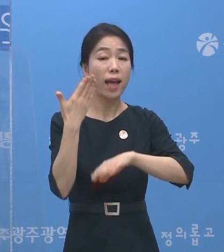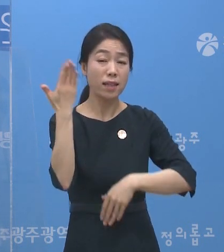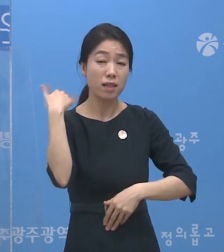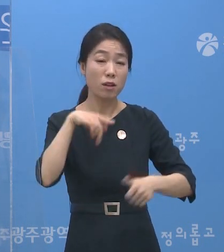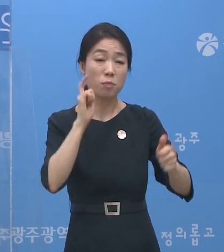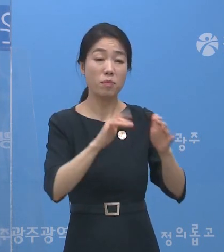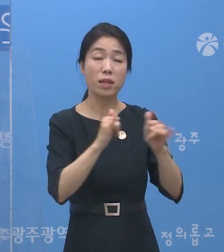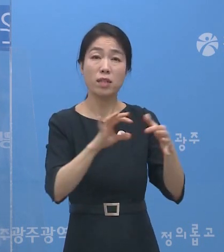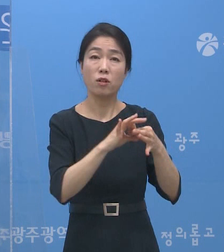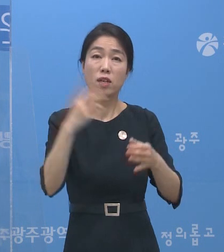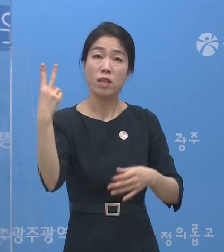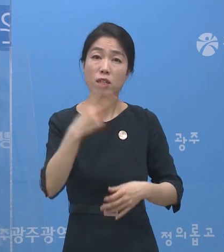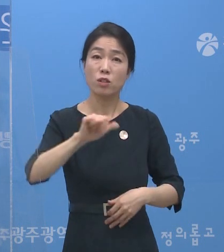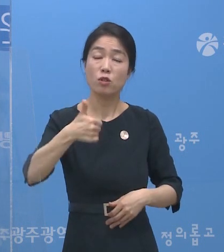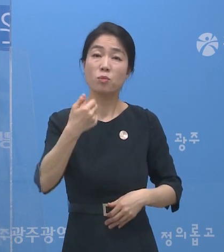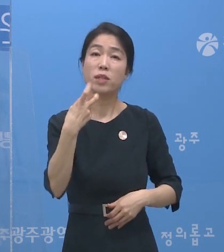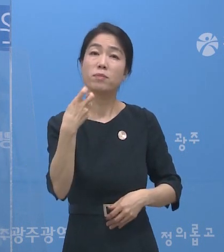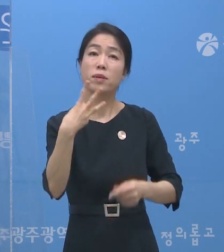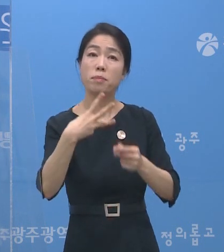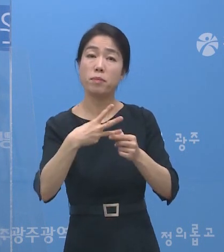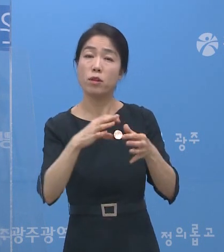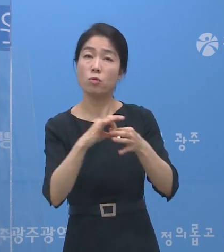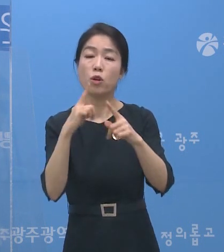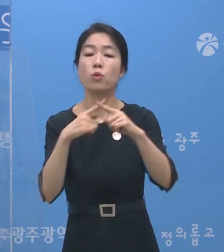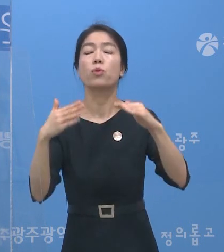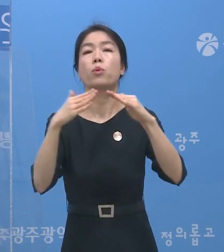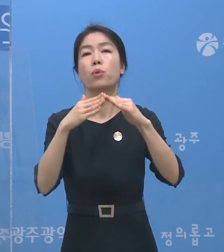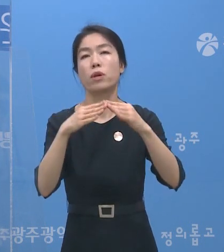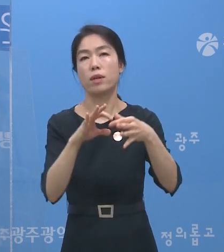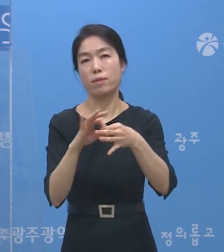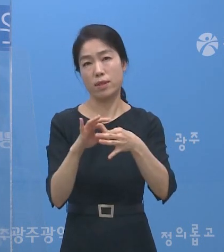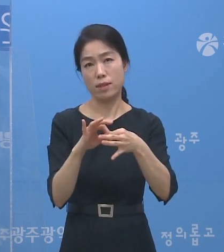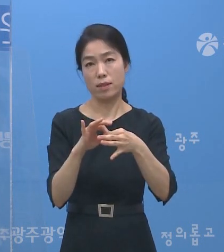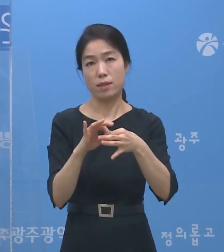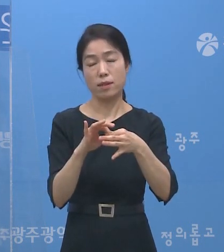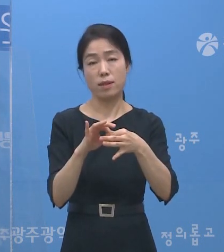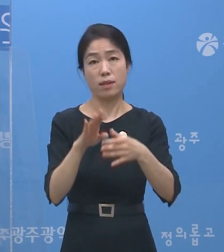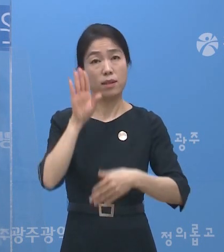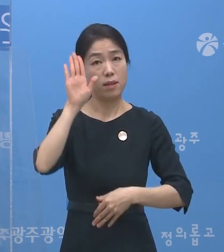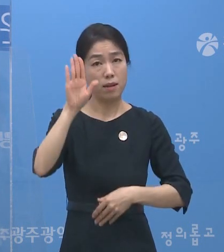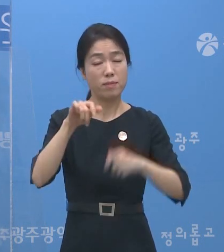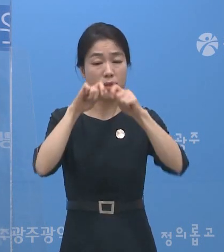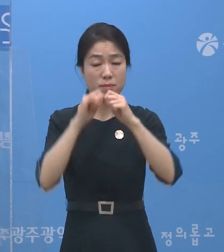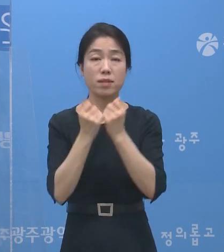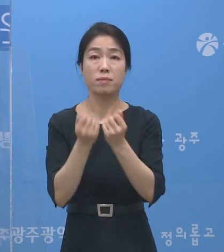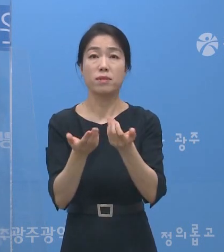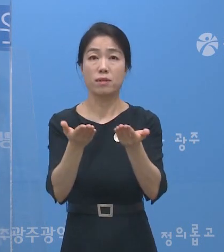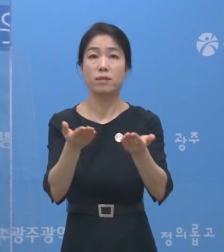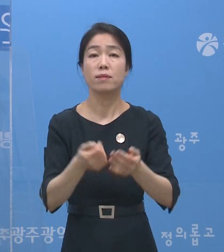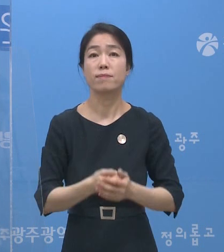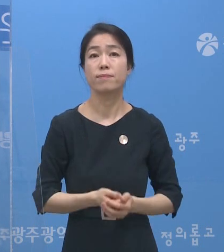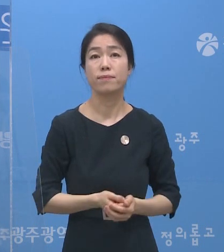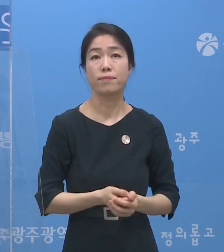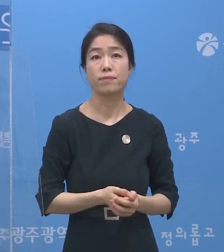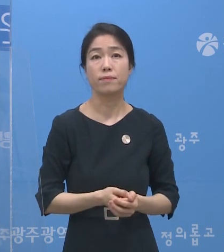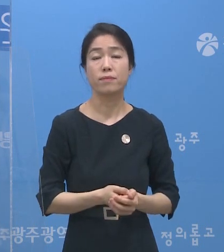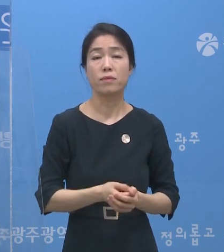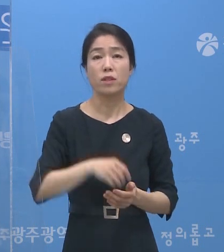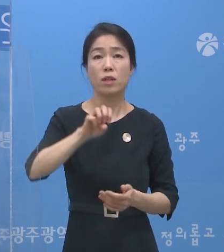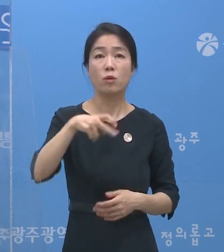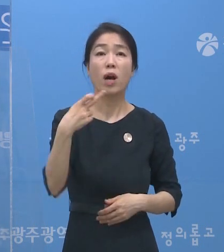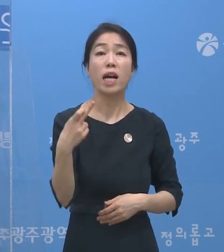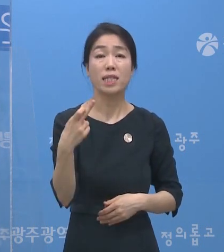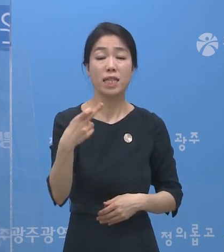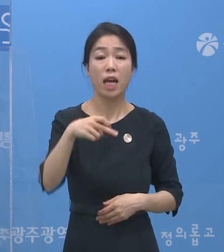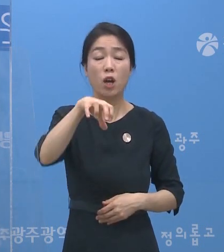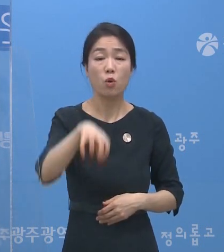관련해서 2,523번과 관련해서는 교회 관련입니다. 추후에 세부 설명드리도록 하겠습니다. 광산구 소재